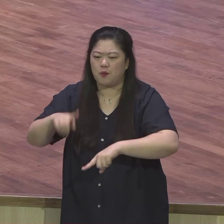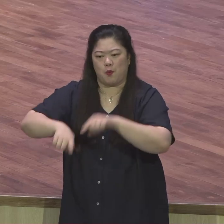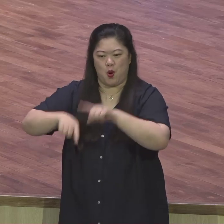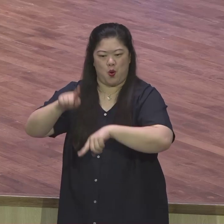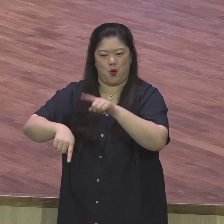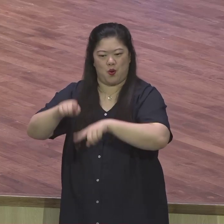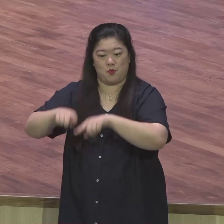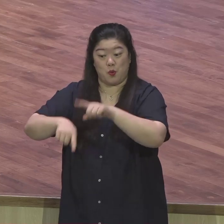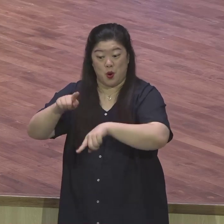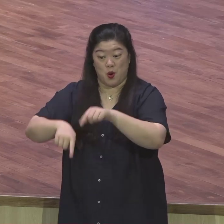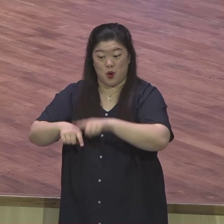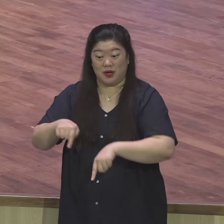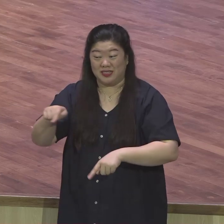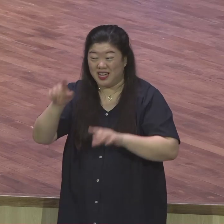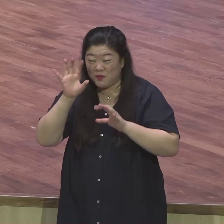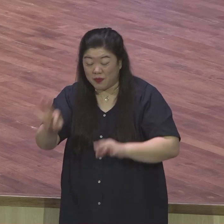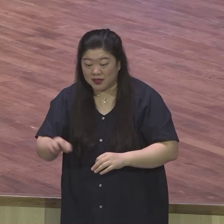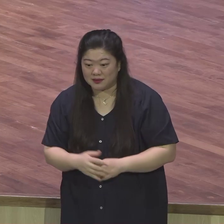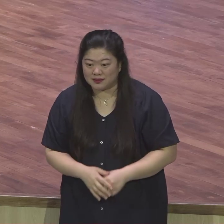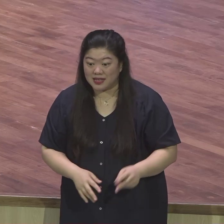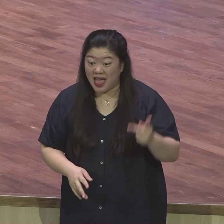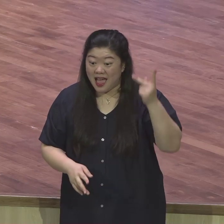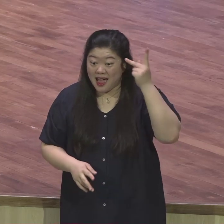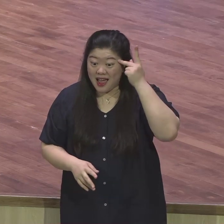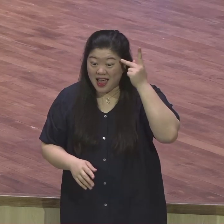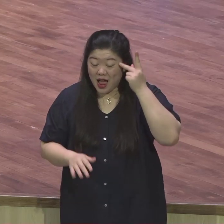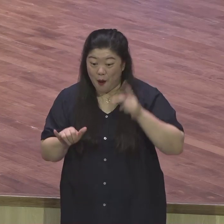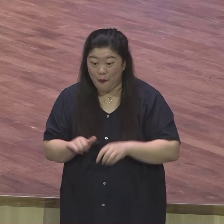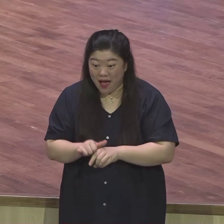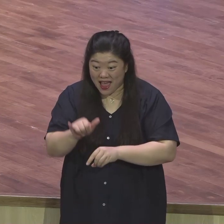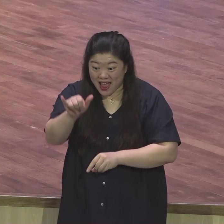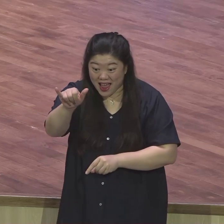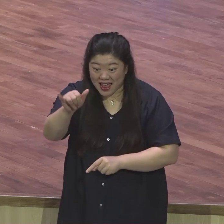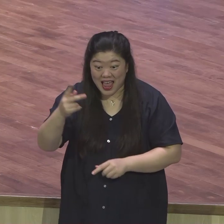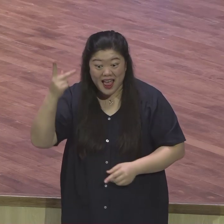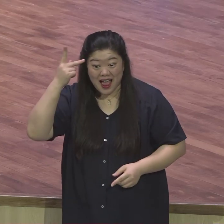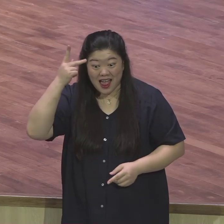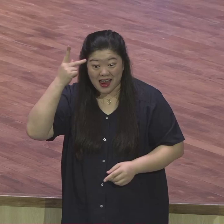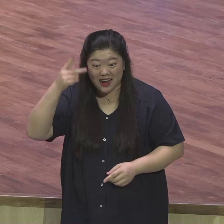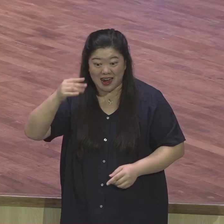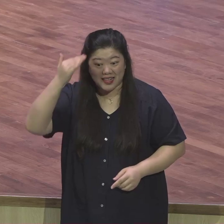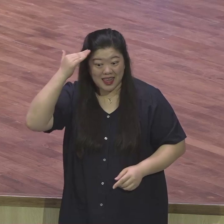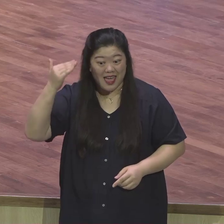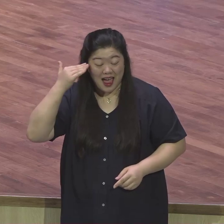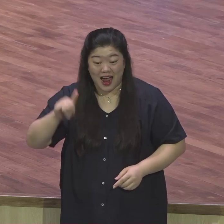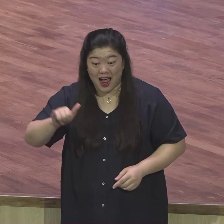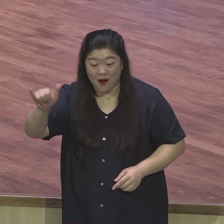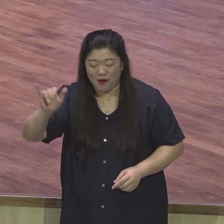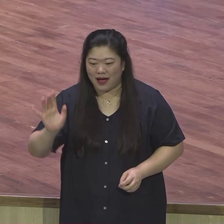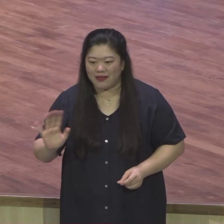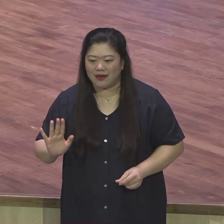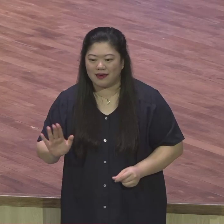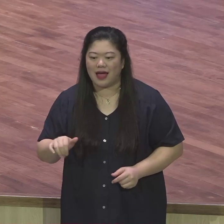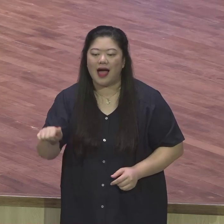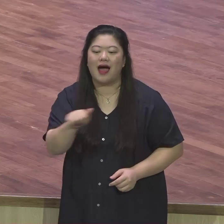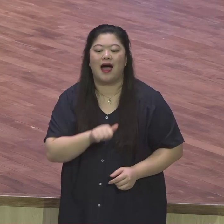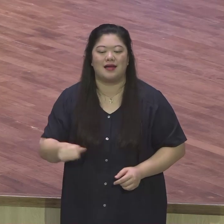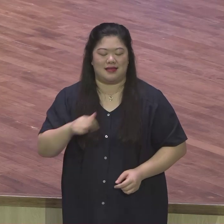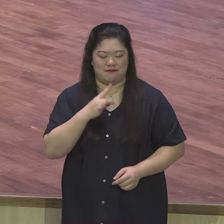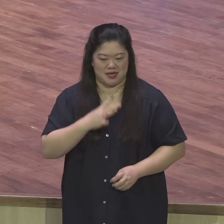탑니다. 아시아나만 탑니다. 외국을 가면요. 꼭 하루 늦게도 일찍 가든지 압니다. 아시아나만